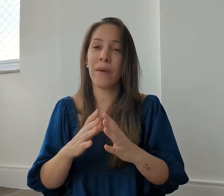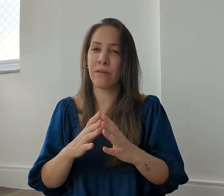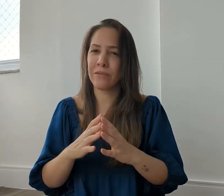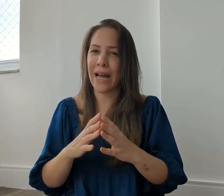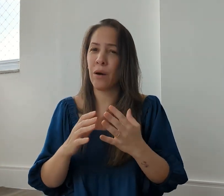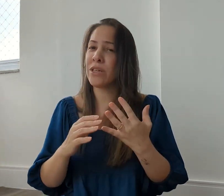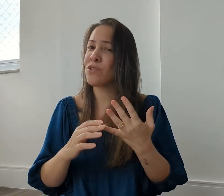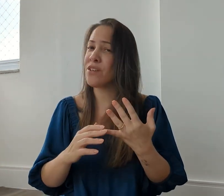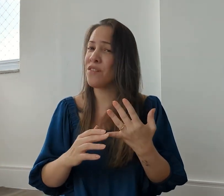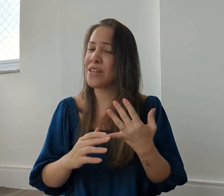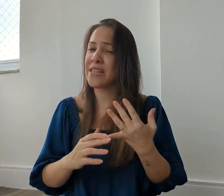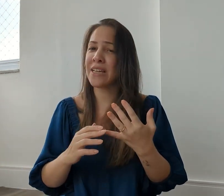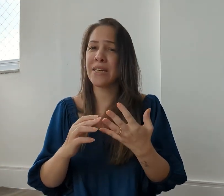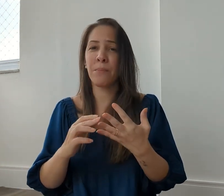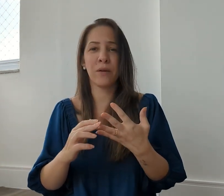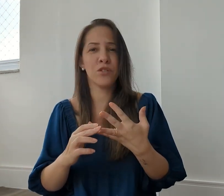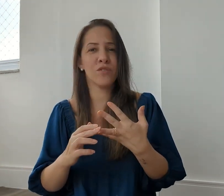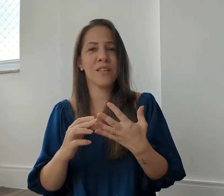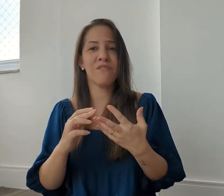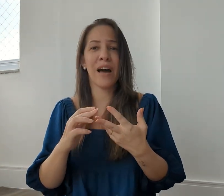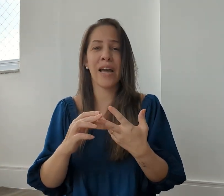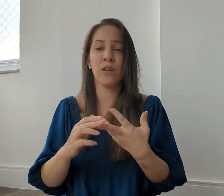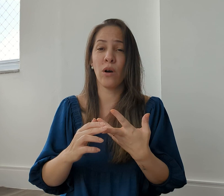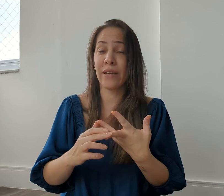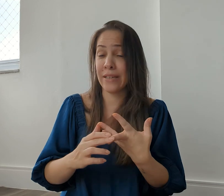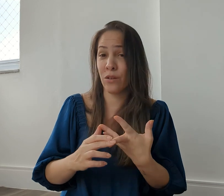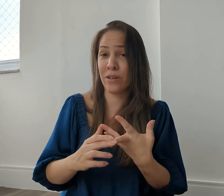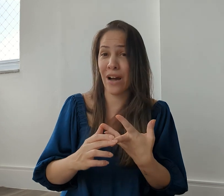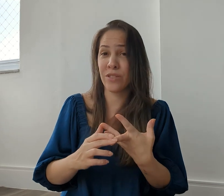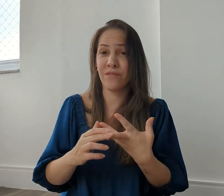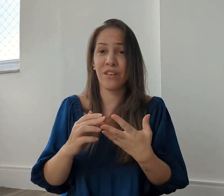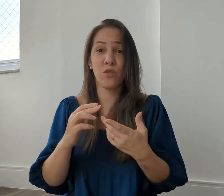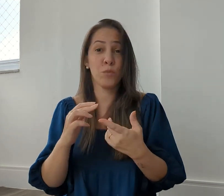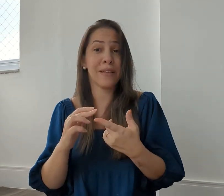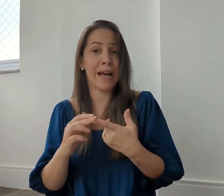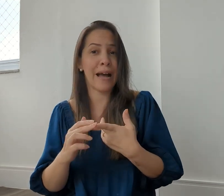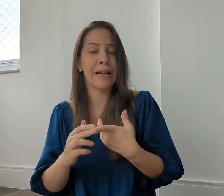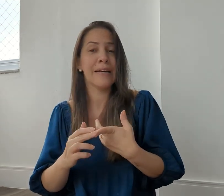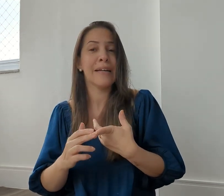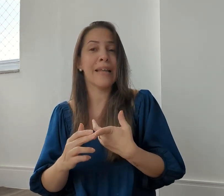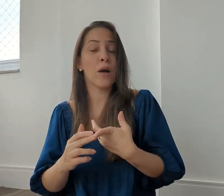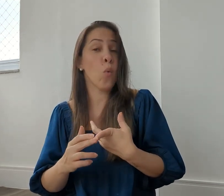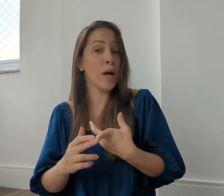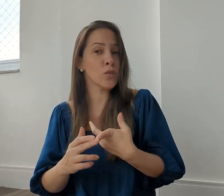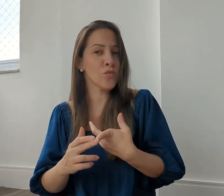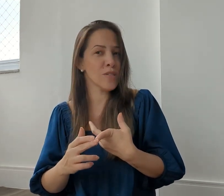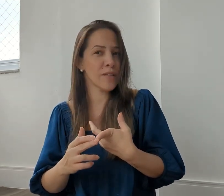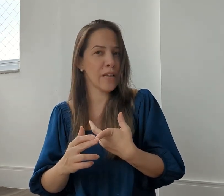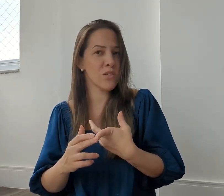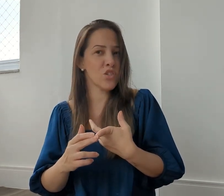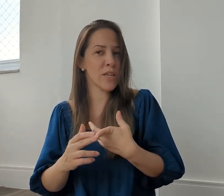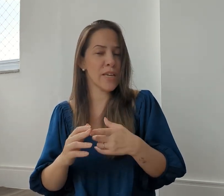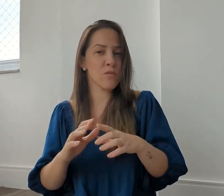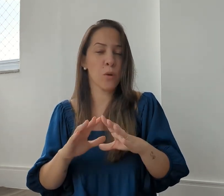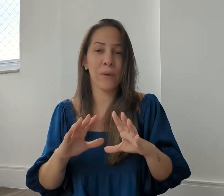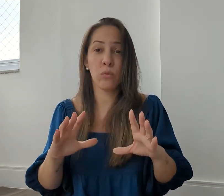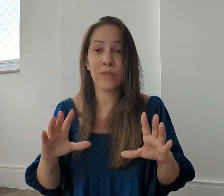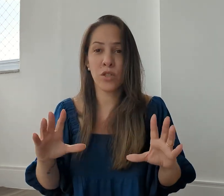perguntar o que você vem fazer aqui, pra onde você vai, em que lugar você vai se hospedar, né? Quanto você tem de dinheiro, são perguntas